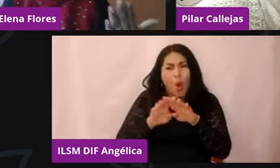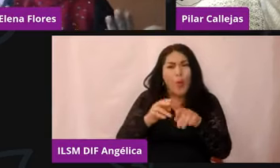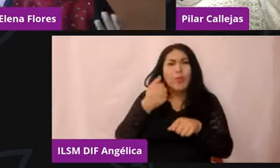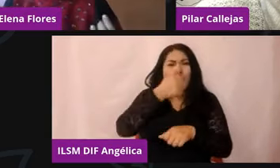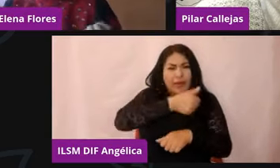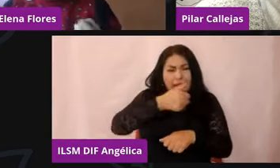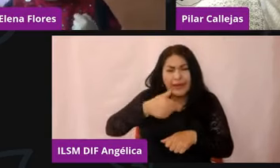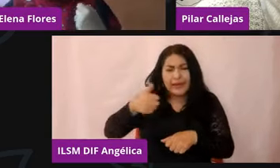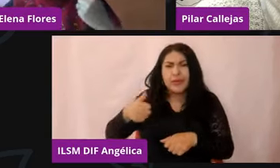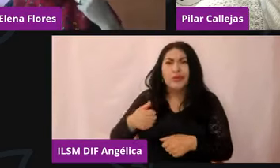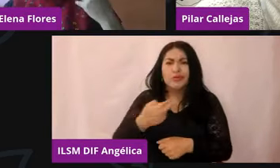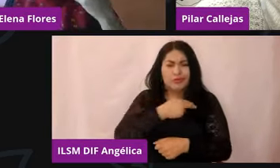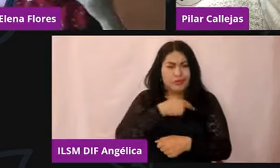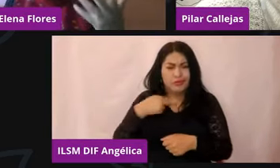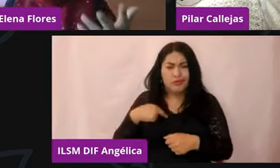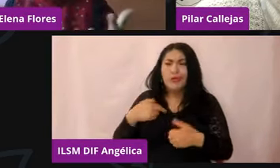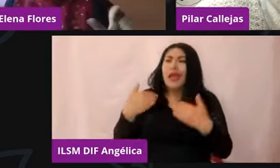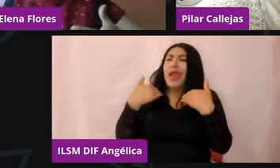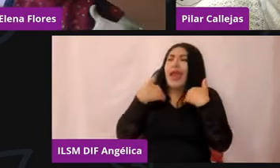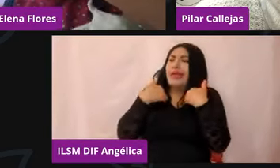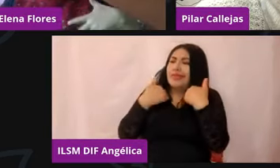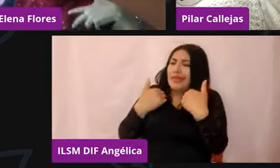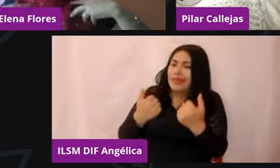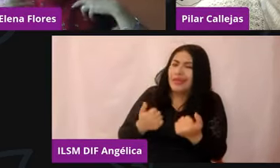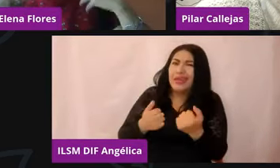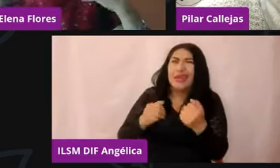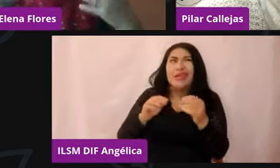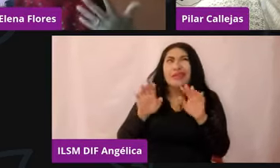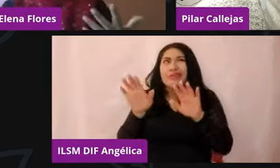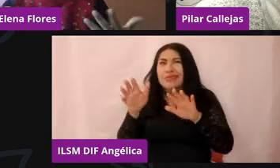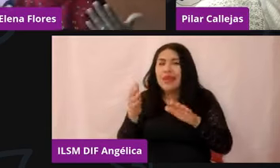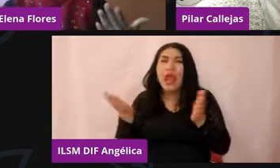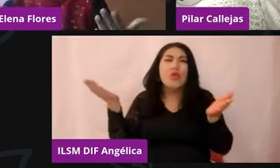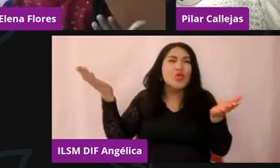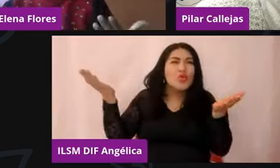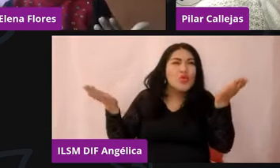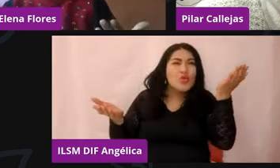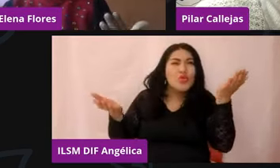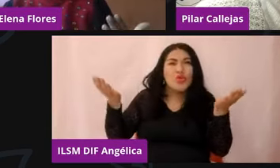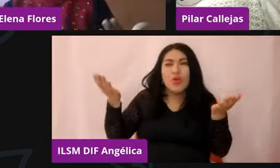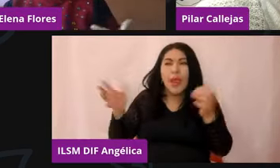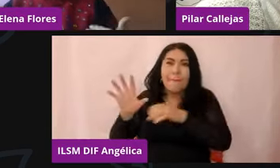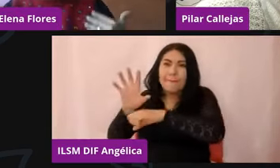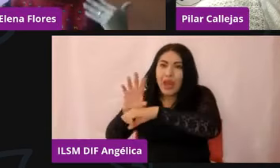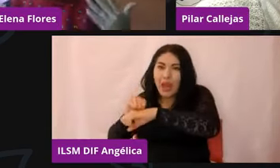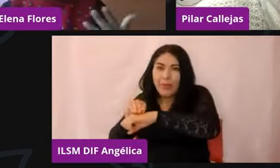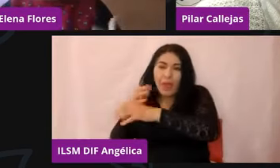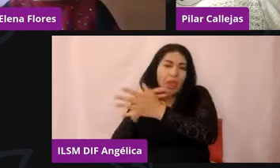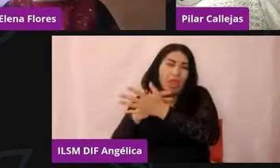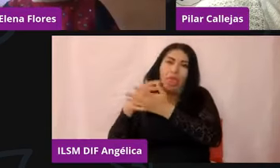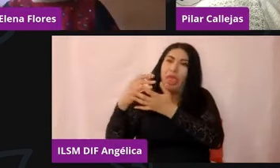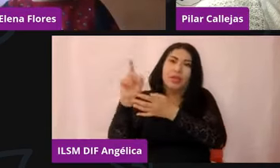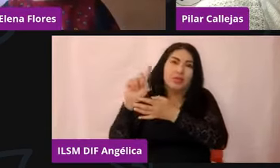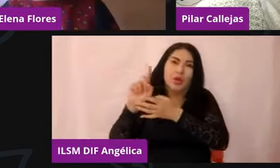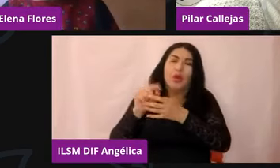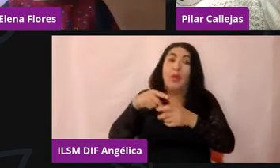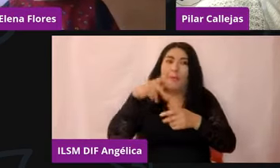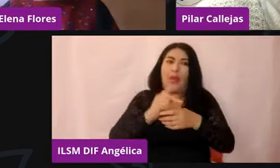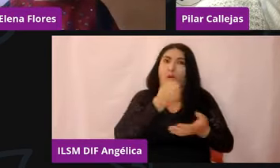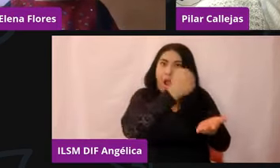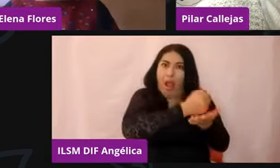para que no se vuelva algo permisivo y que después también no le permita afrontar una realidad